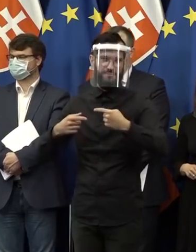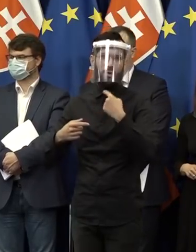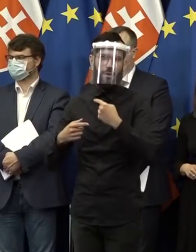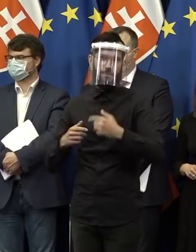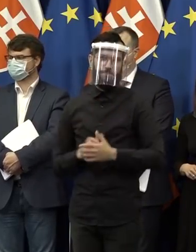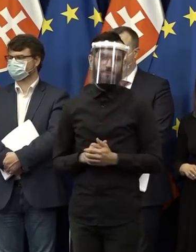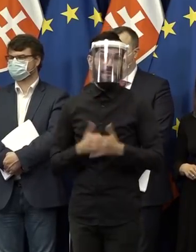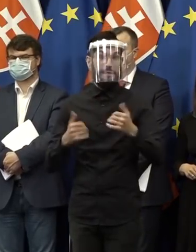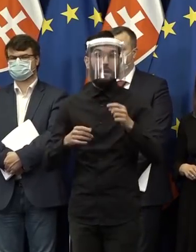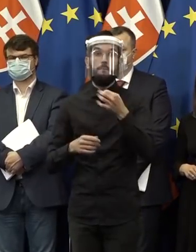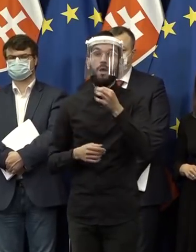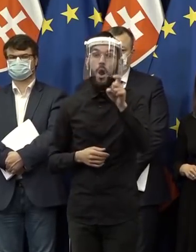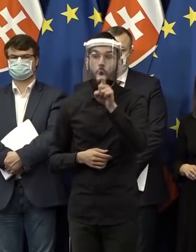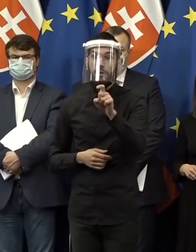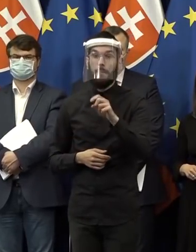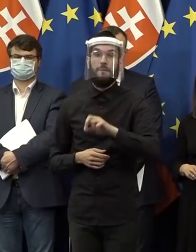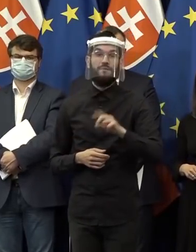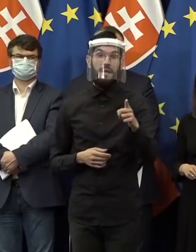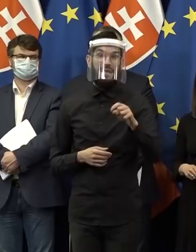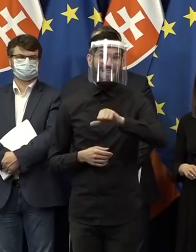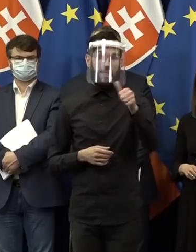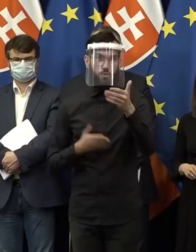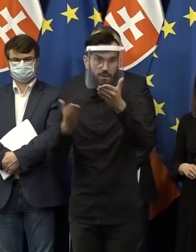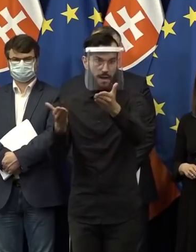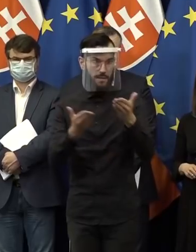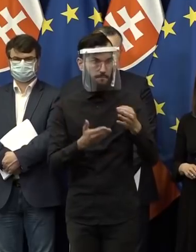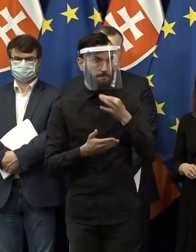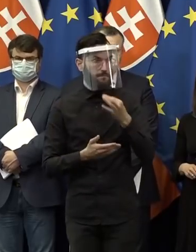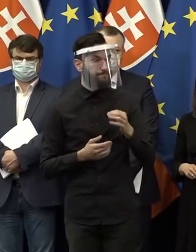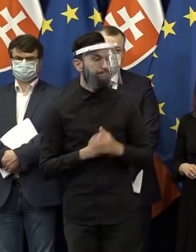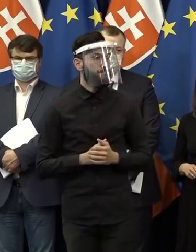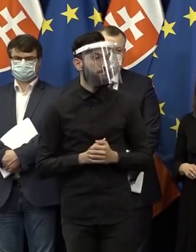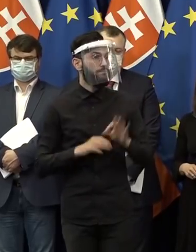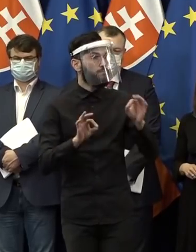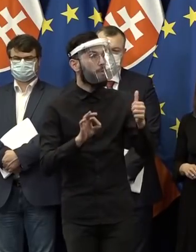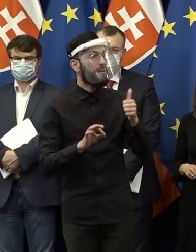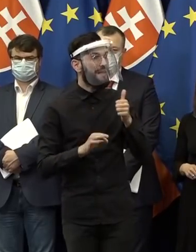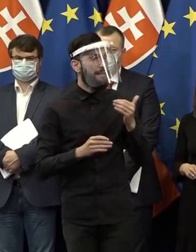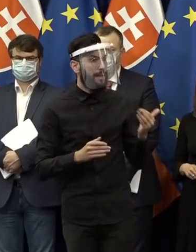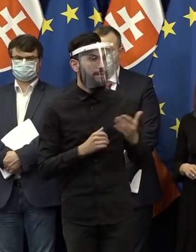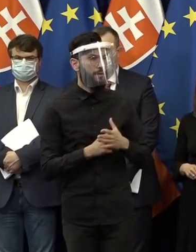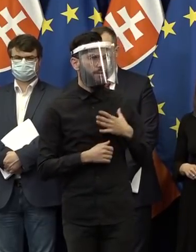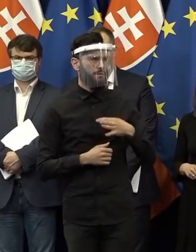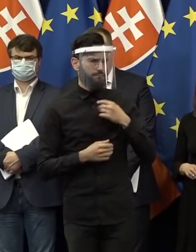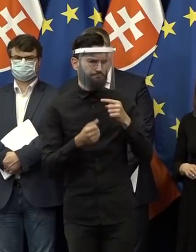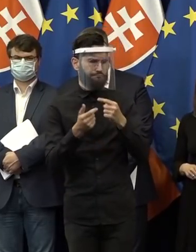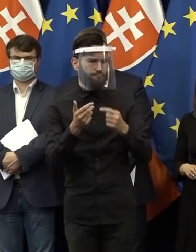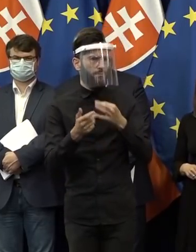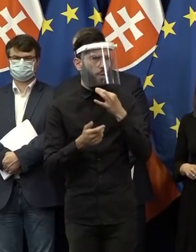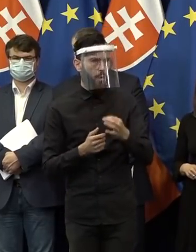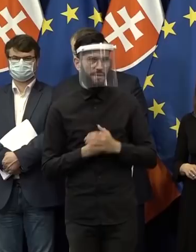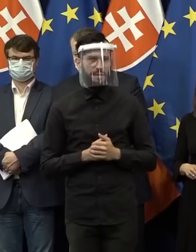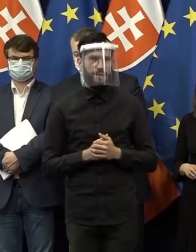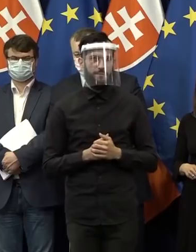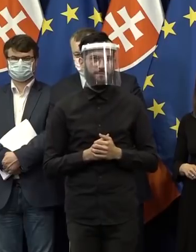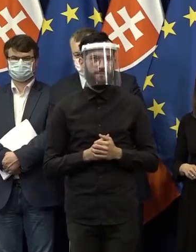na vaše otázky. Najprv RTVS, Slovenská televízia. Dobrý deň, Vyldová RTVS. Ja mám viacero otázok, ale začnem